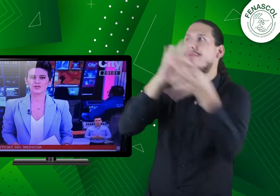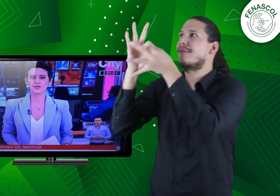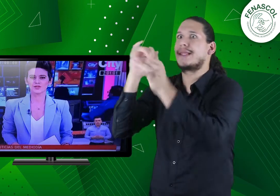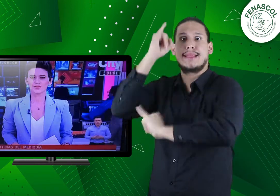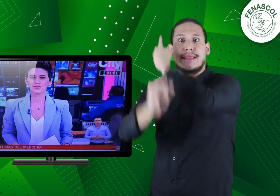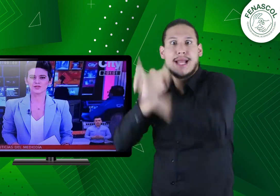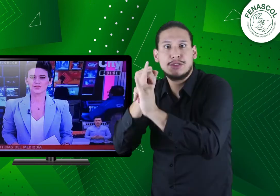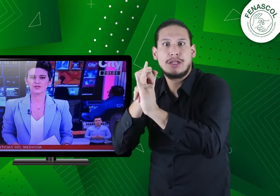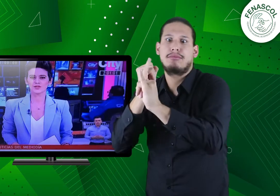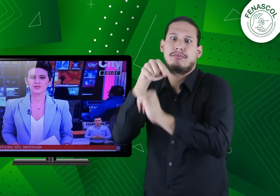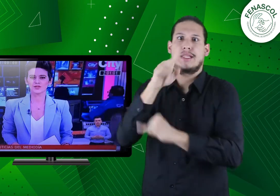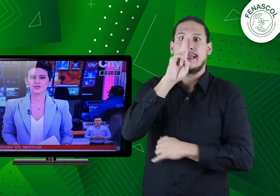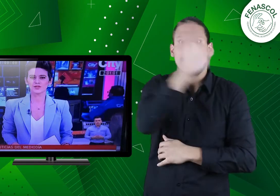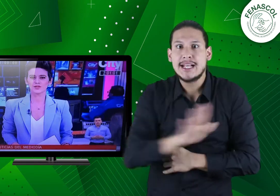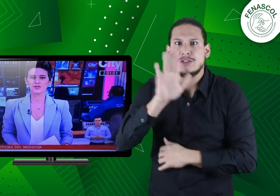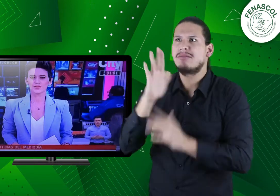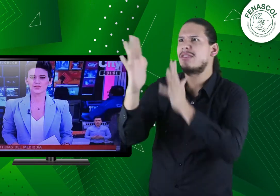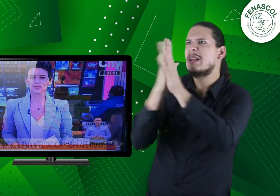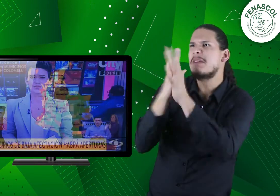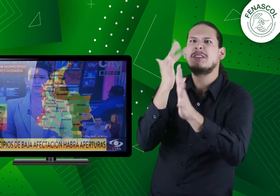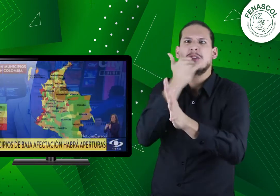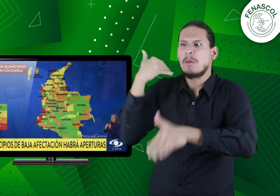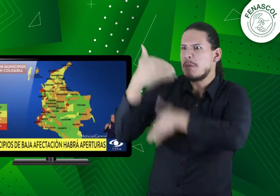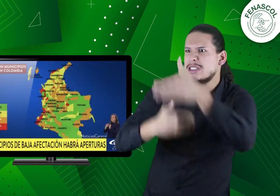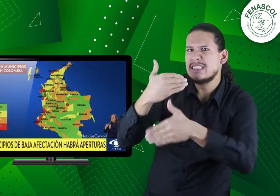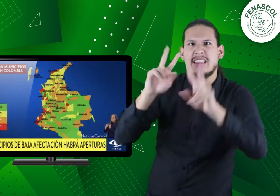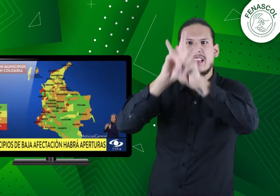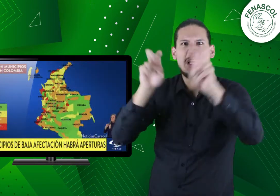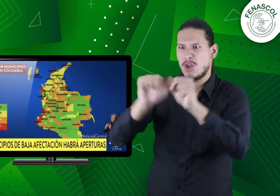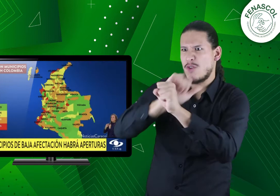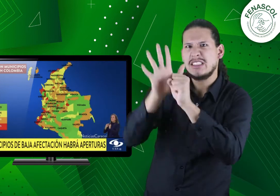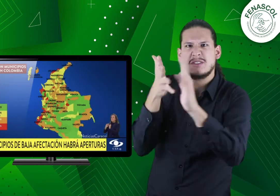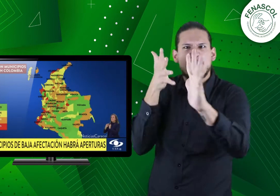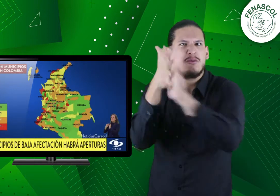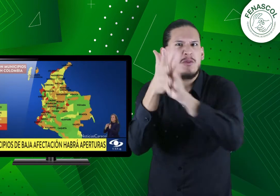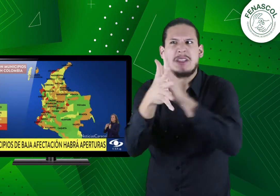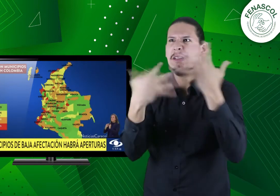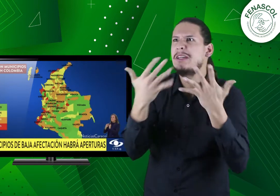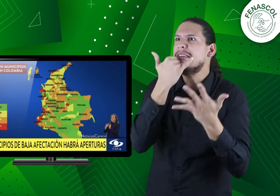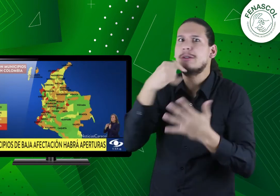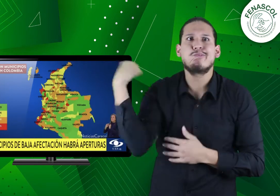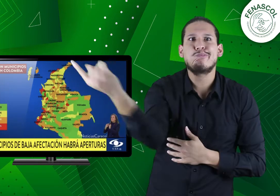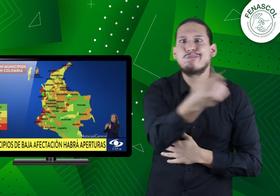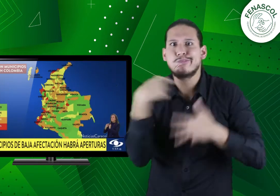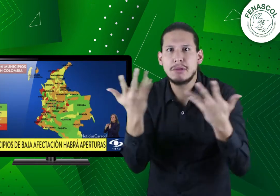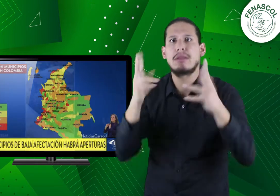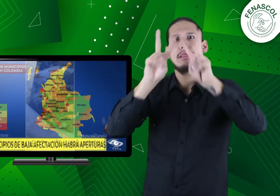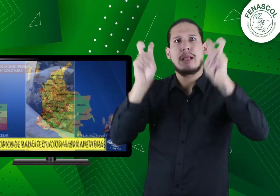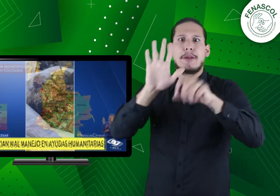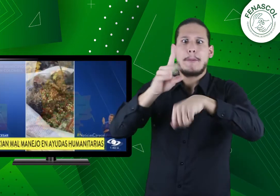e internacional, recomendaciones médicas y medidas tomadas por las autoridades durante